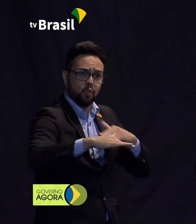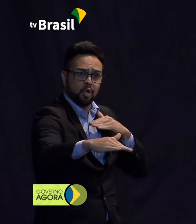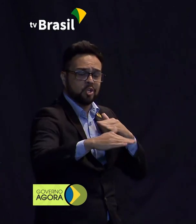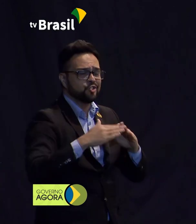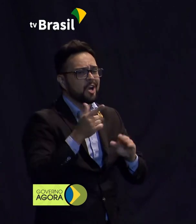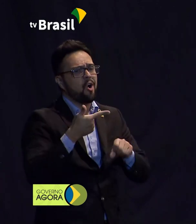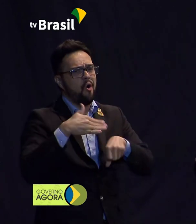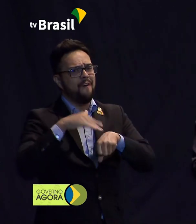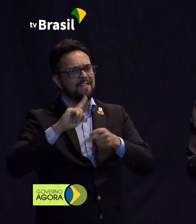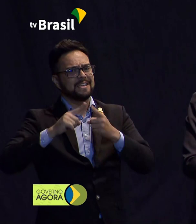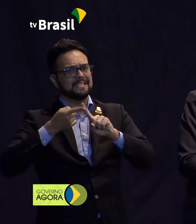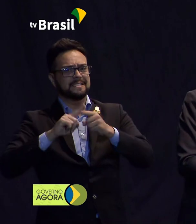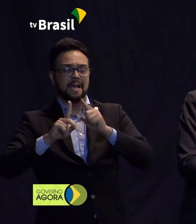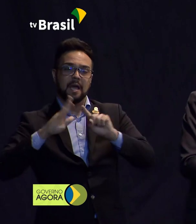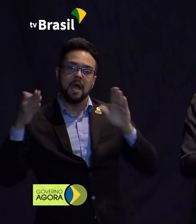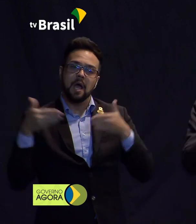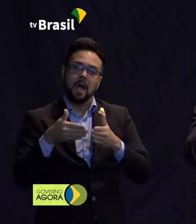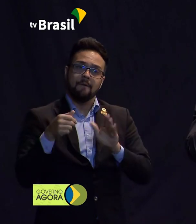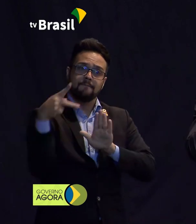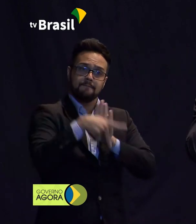vai para o modal ferroviário.